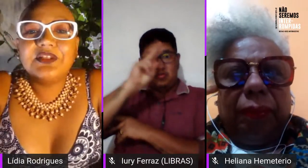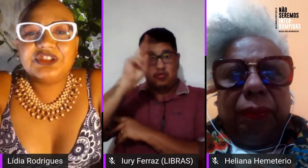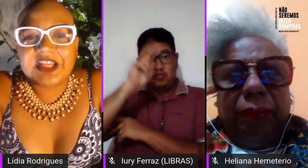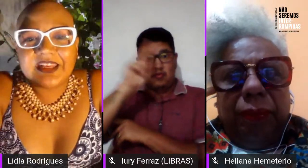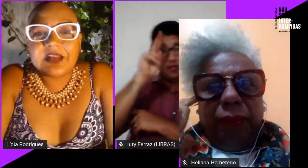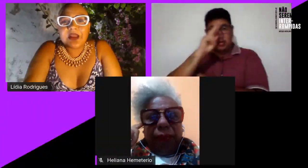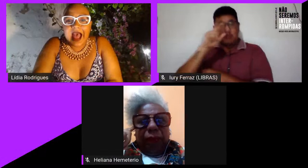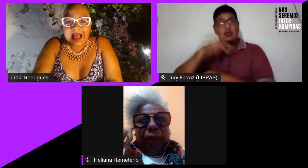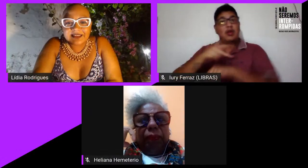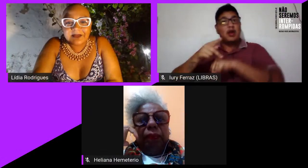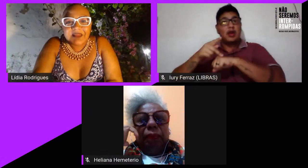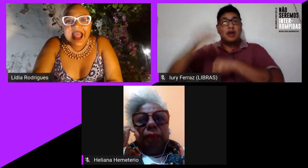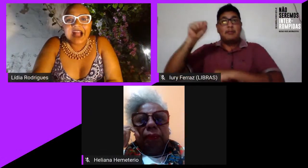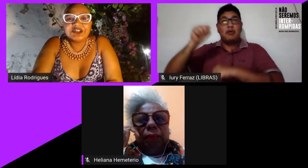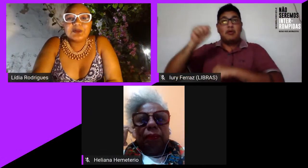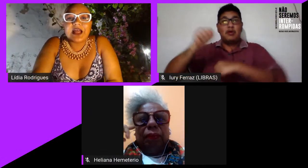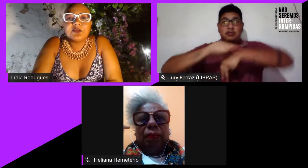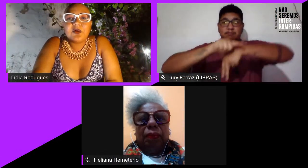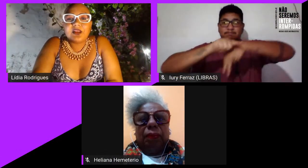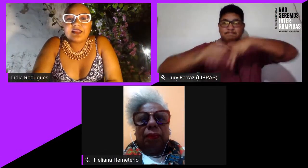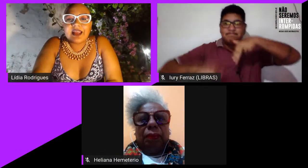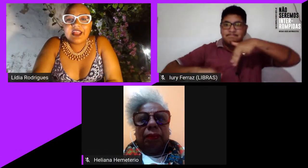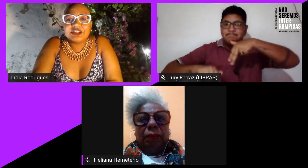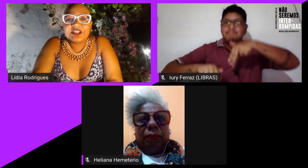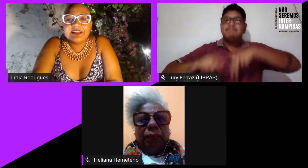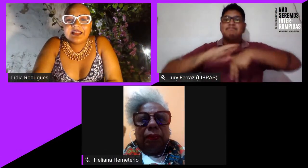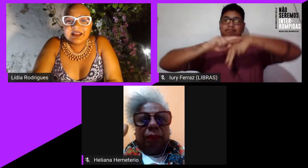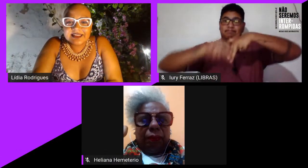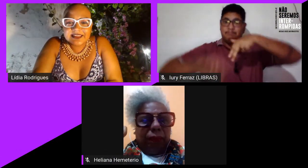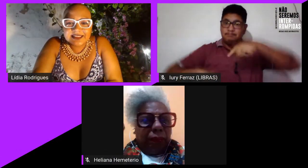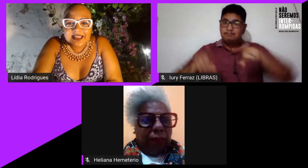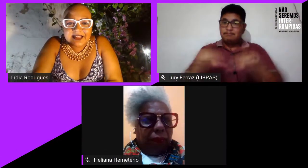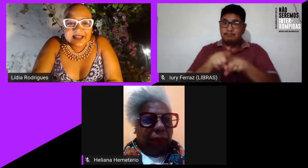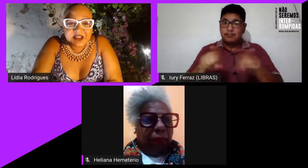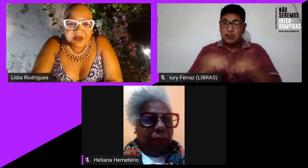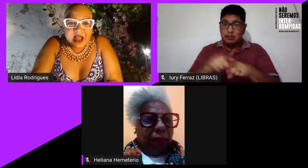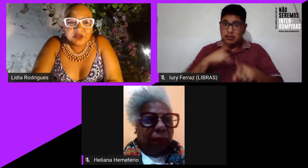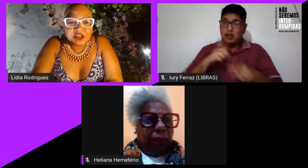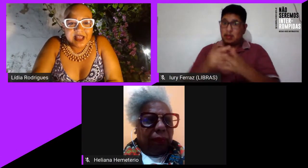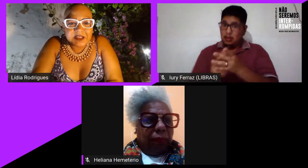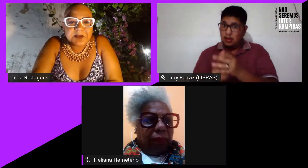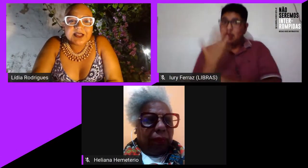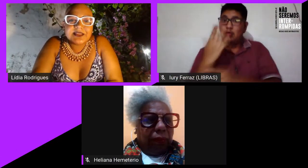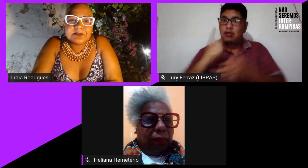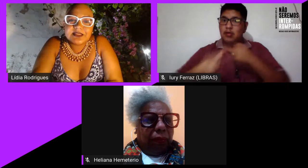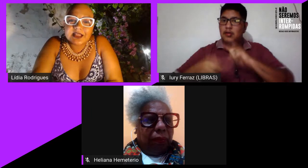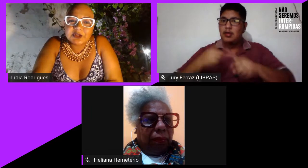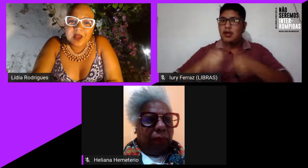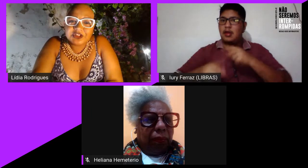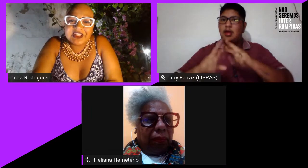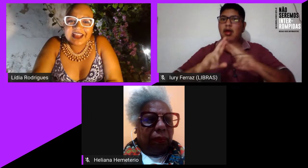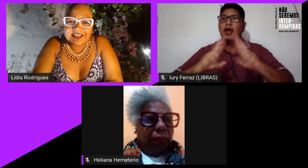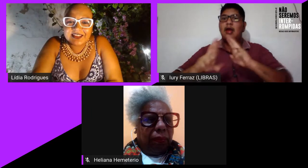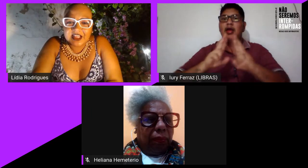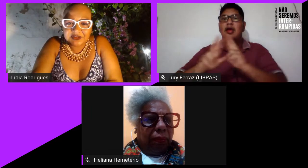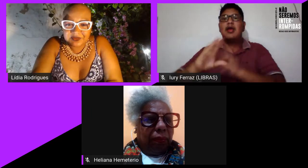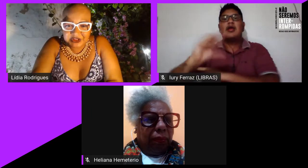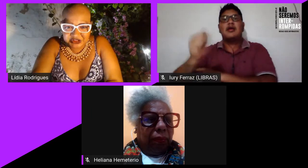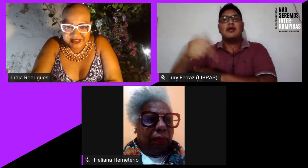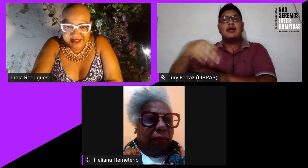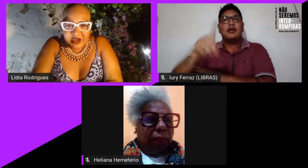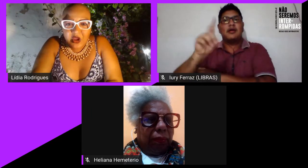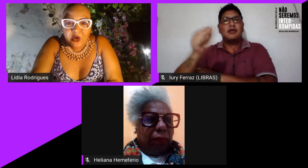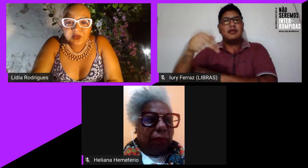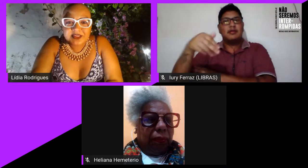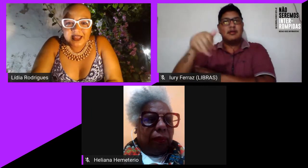pós-graduação em gênero e raça, articuladora da rede Candances, nacional de lésbicas e bissexuais negras e